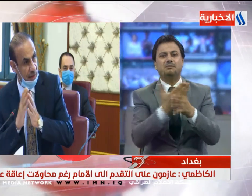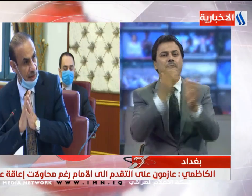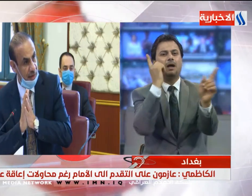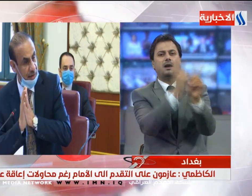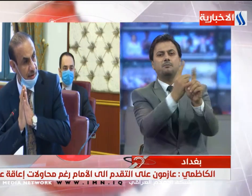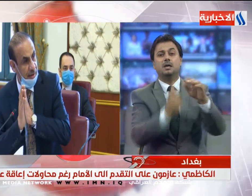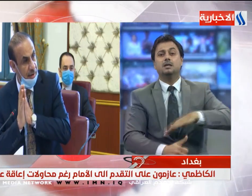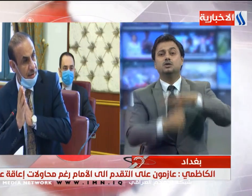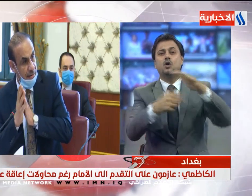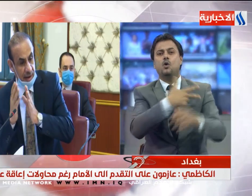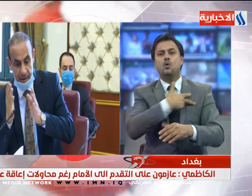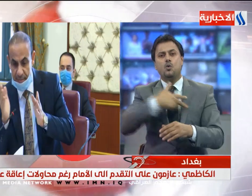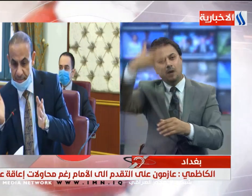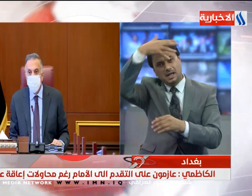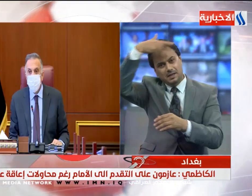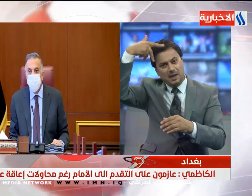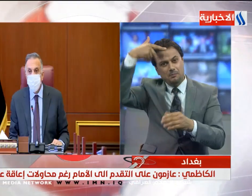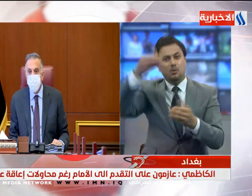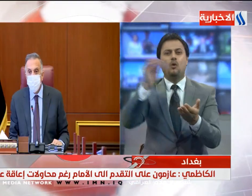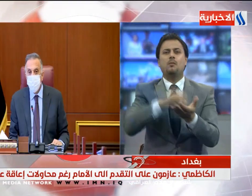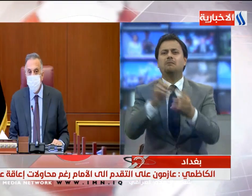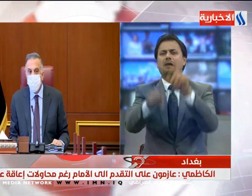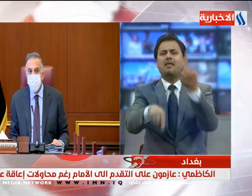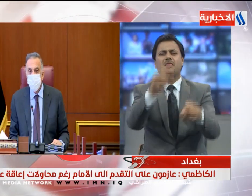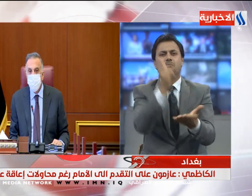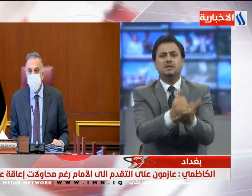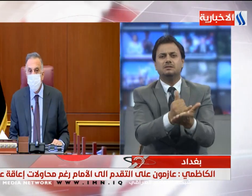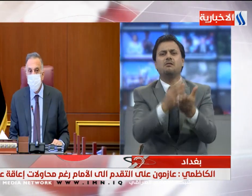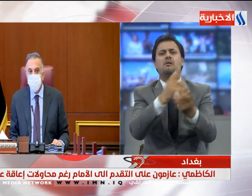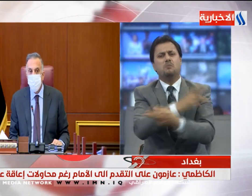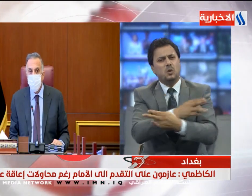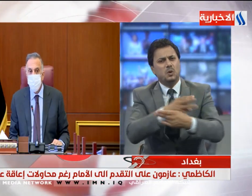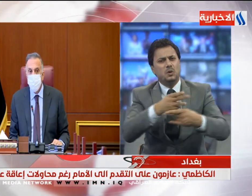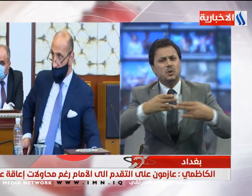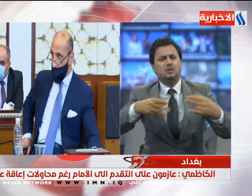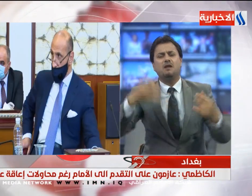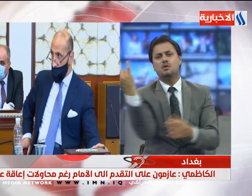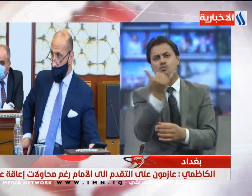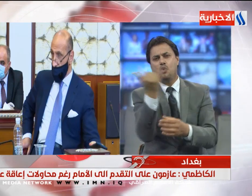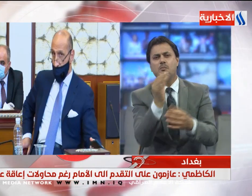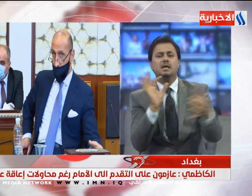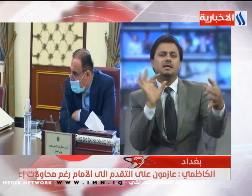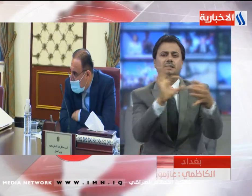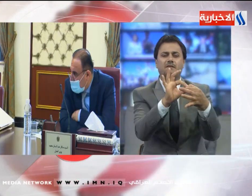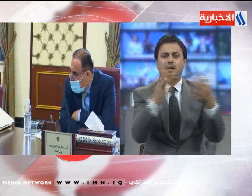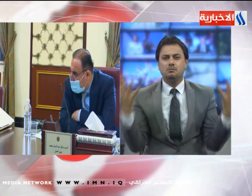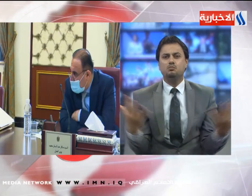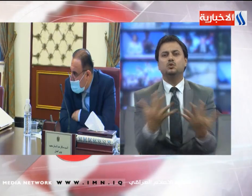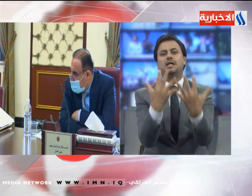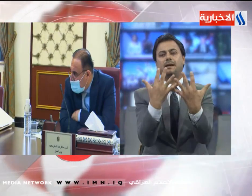الرئيس ترامب وعدد من المسؤولين لبحث جملة من الملفات ذات الاهتمام المشترك